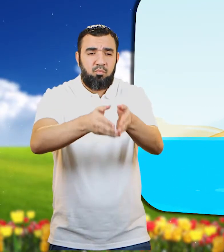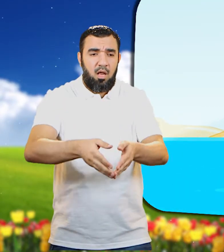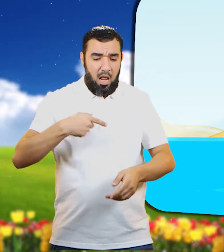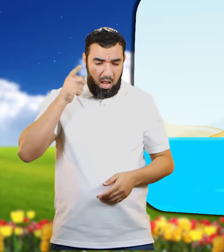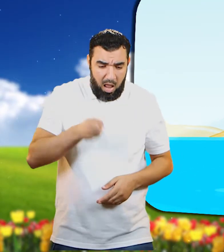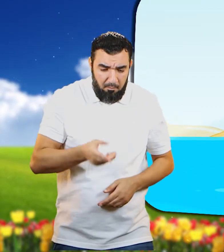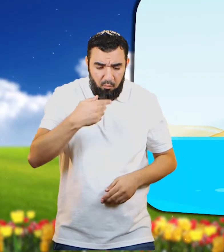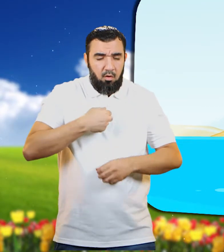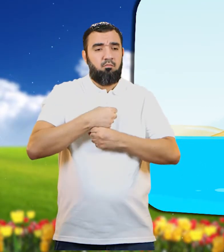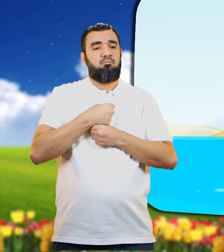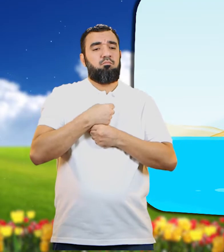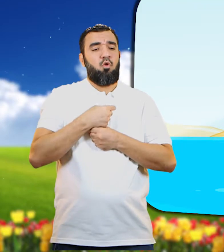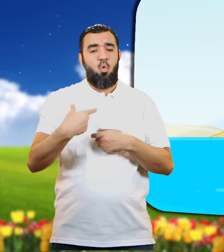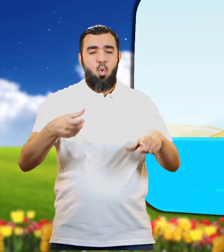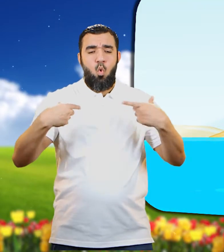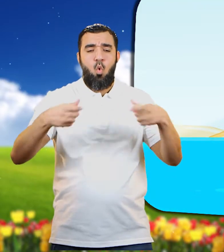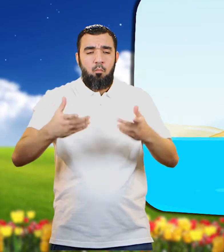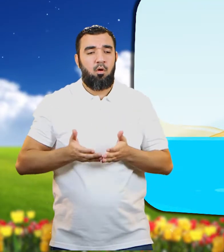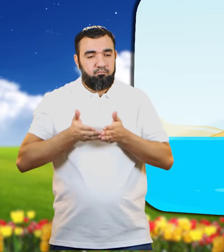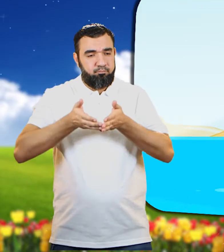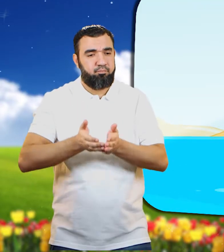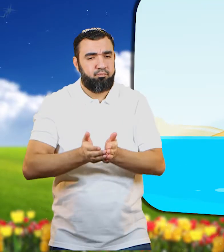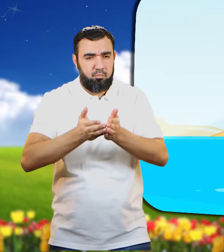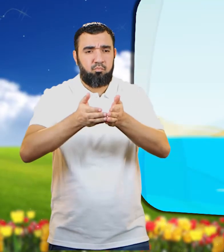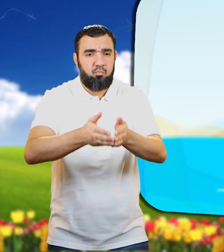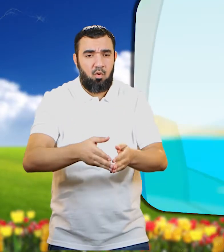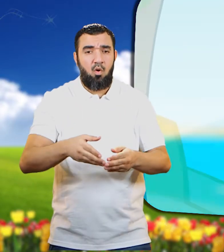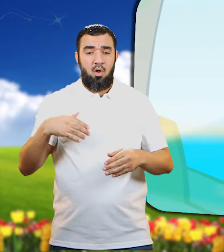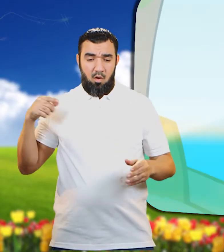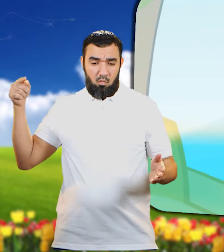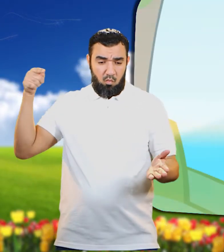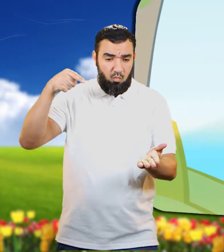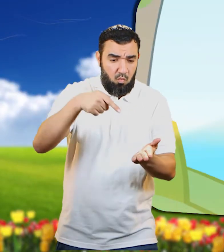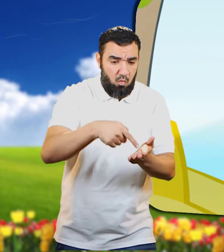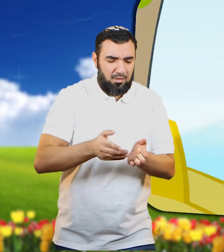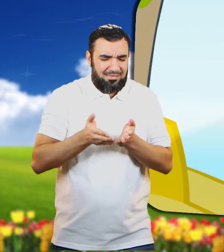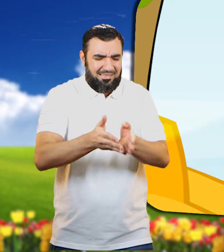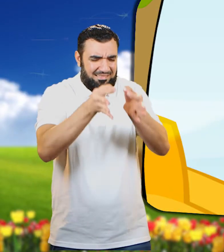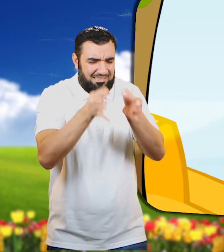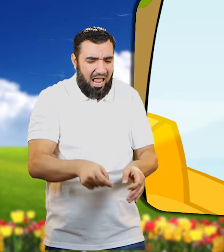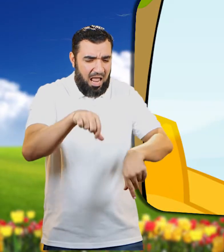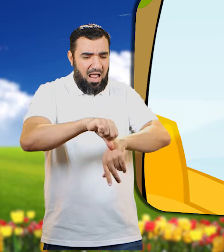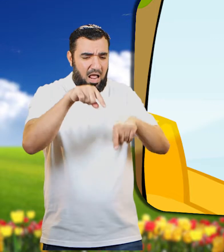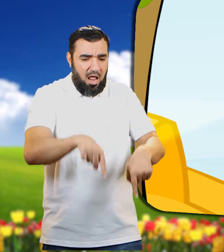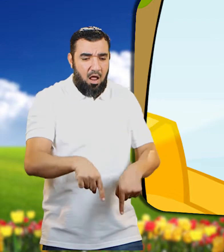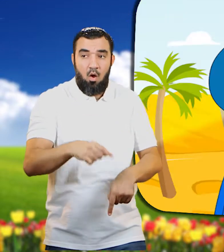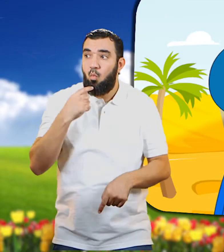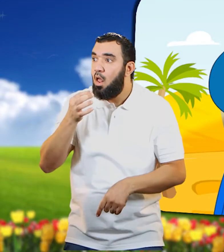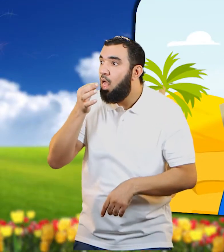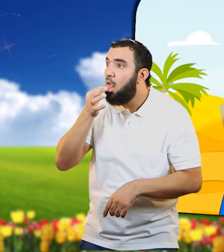يحركه حتى وقف في المكان الذي اريده بالضبط شيء عجيب لم